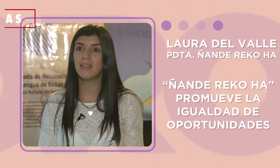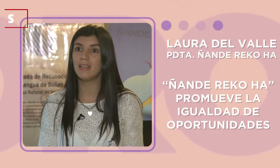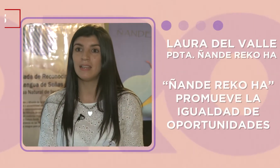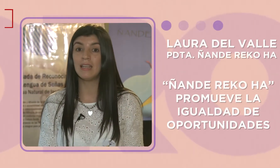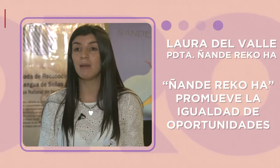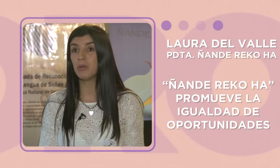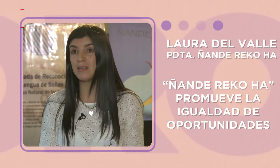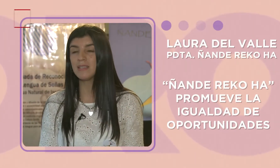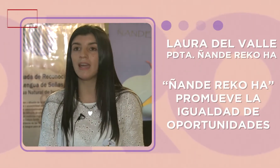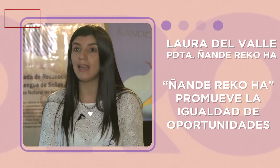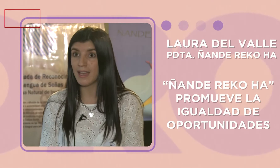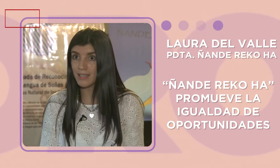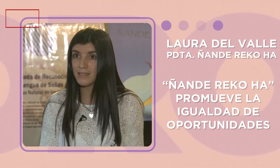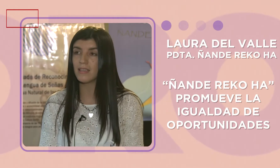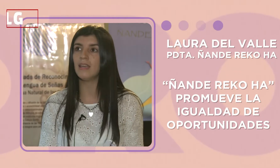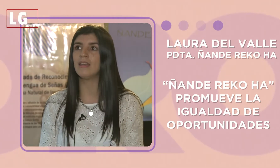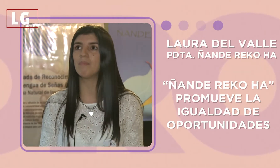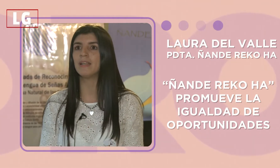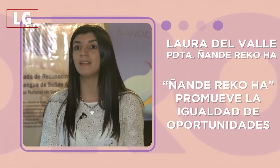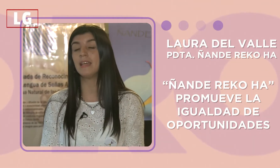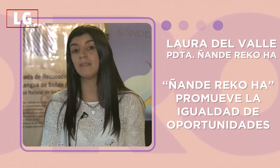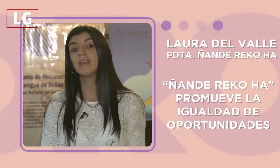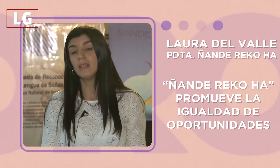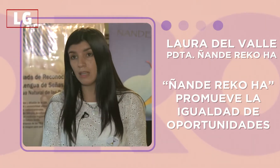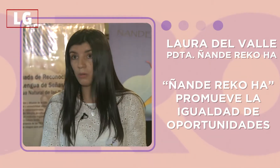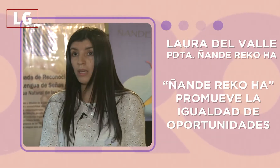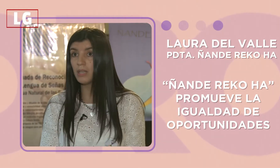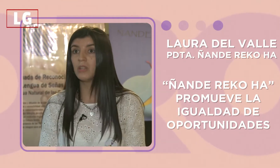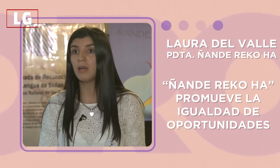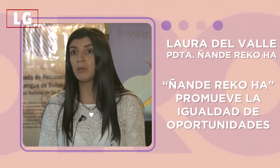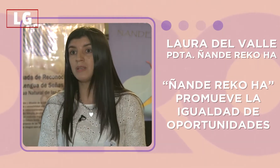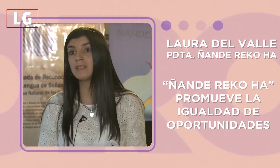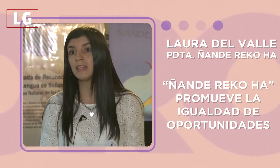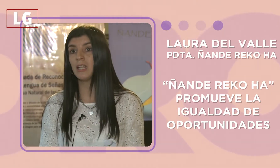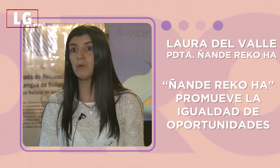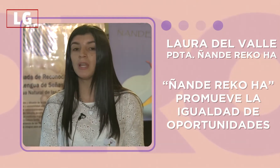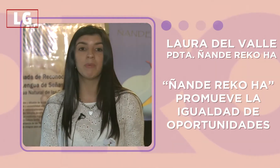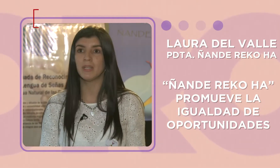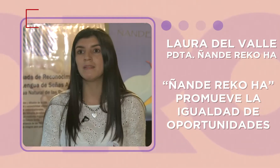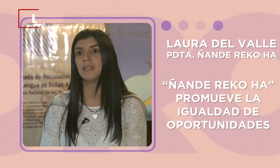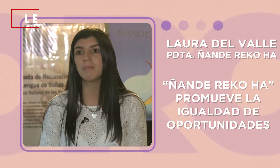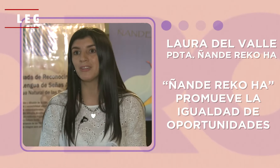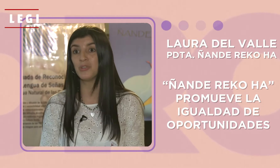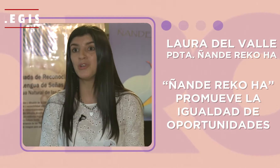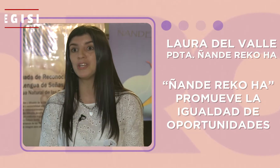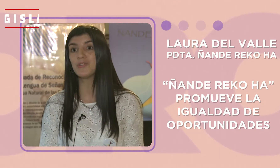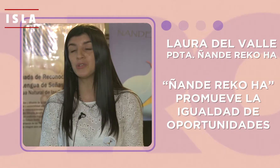en la provincia, hay ganas de parte del gobierno de la provincia, tenemos las puertas abiertas para todo lo que nosotros